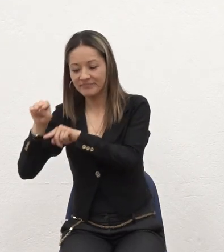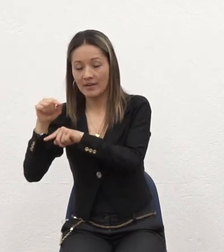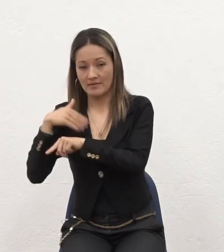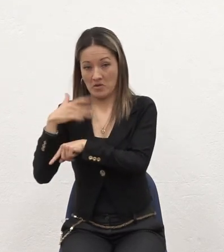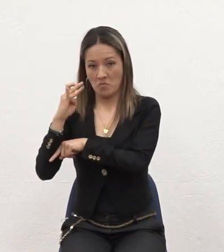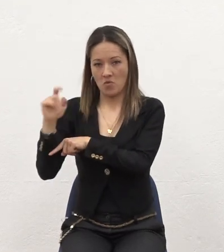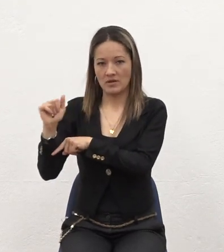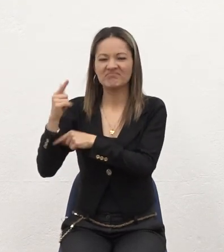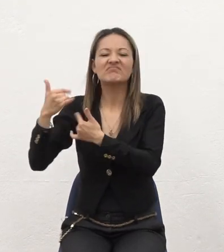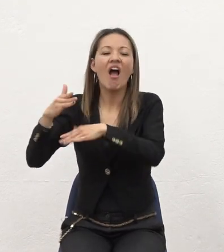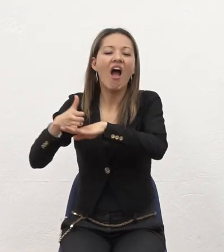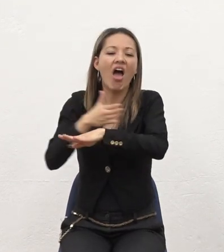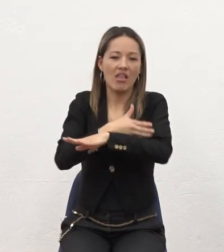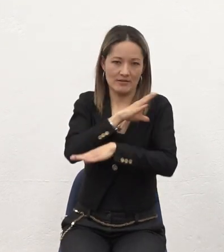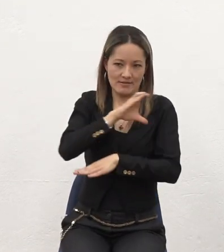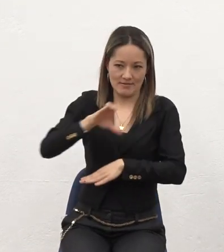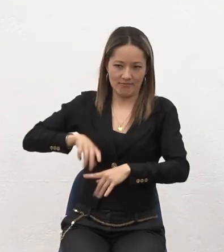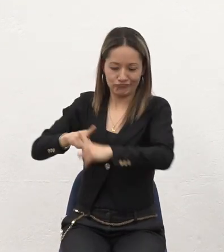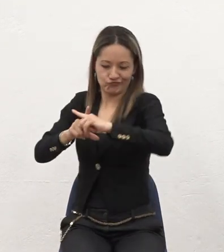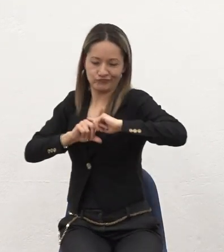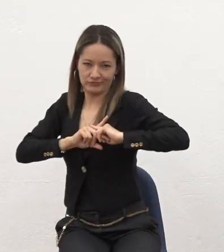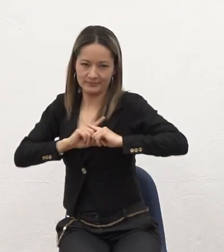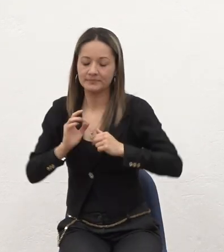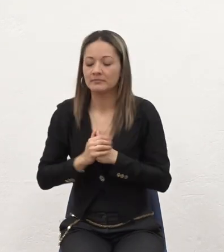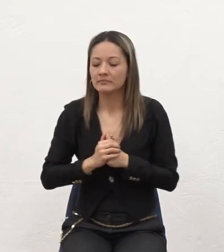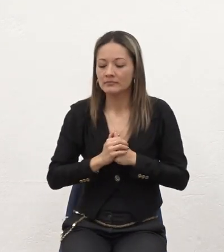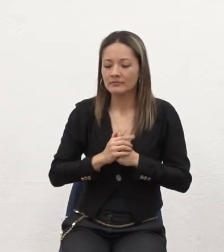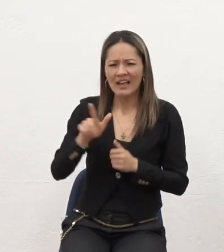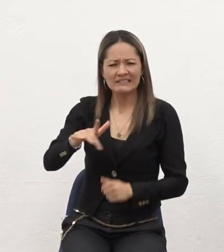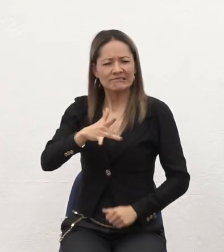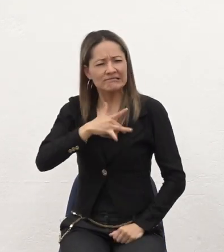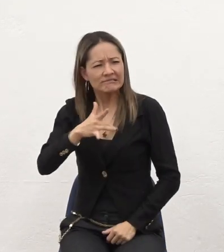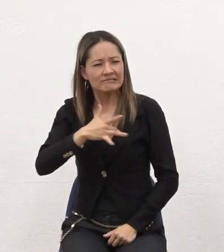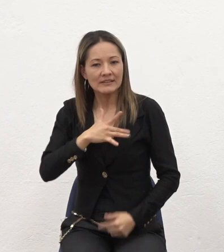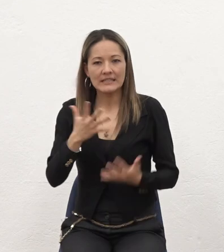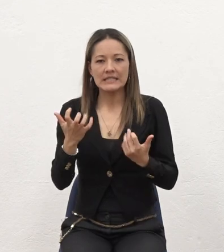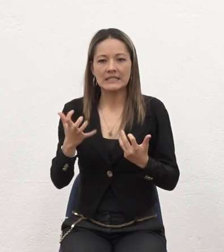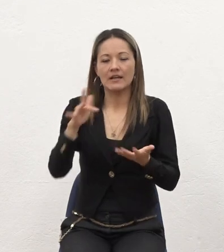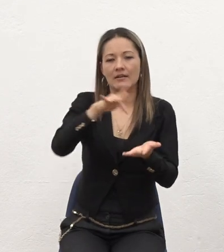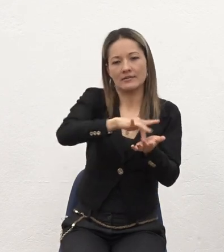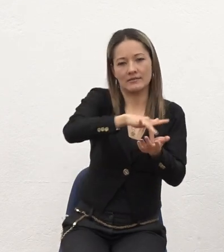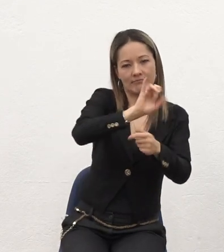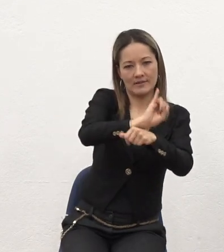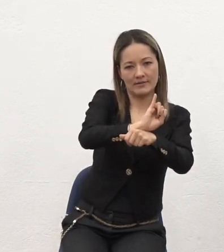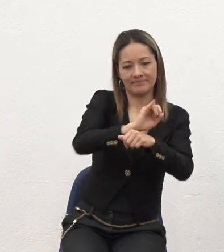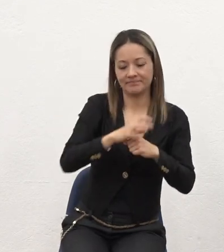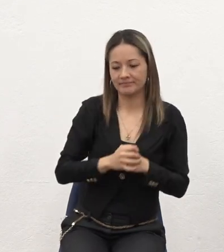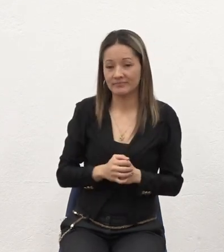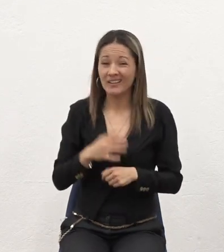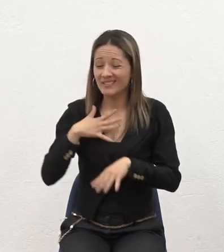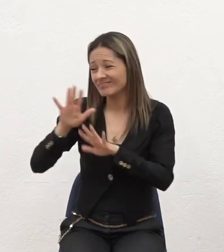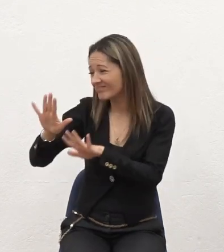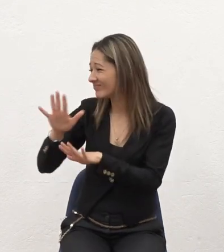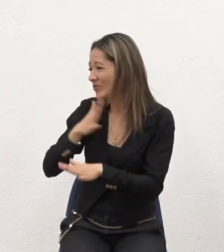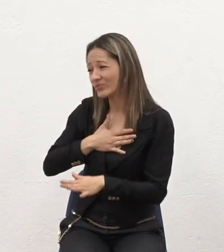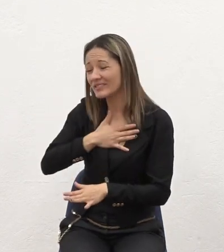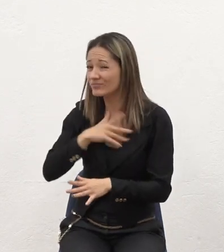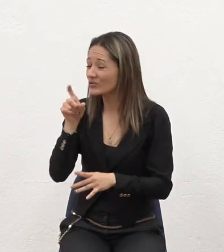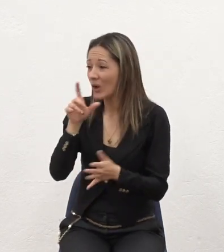Ella ya era cristiana Y sintió la necesidad De volver a la iglesia Entonces ella me dijo No yo tengo que volver Yo tengo que volver Y